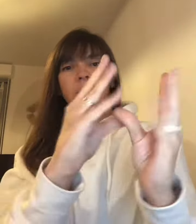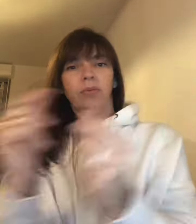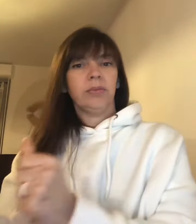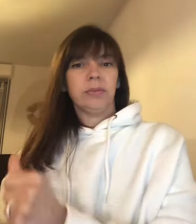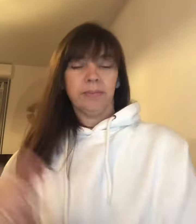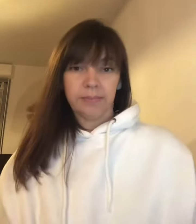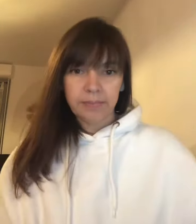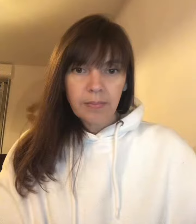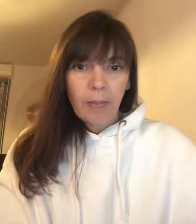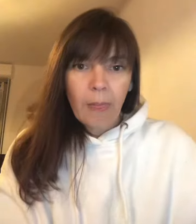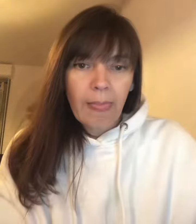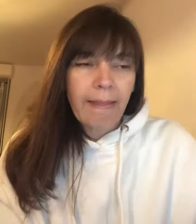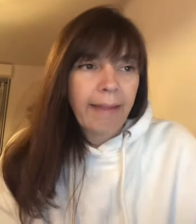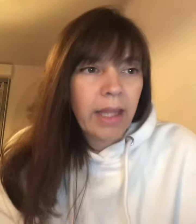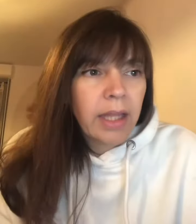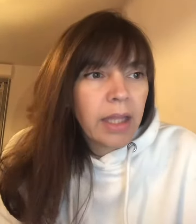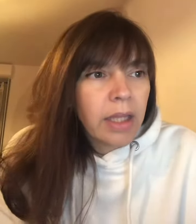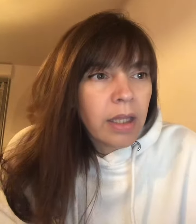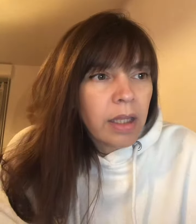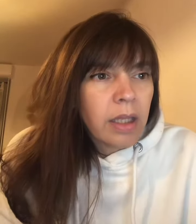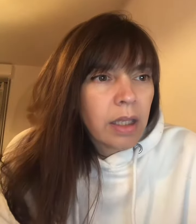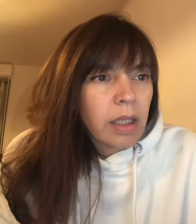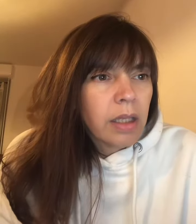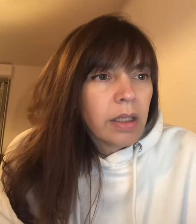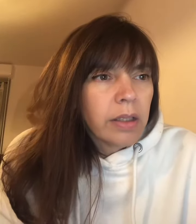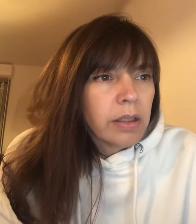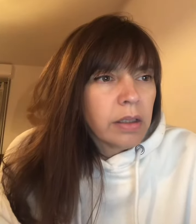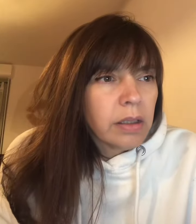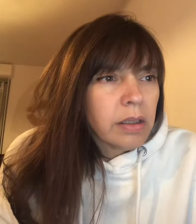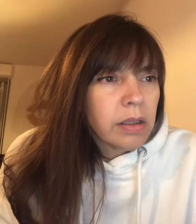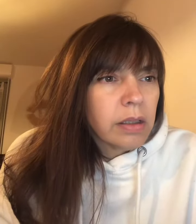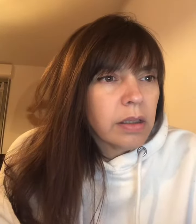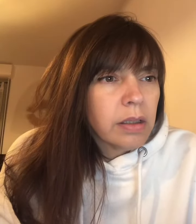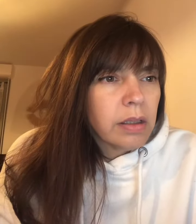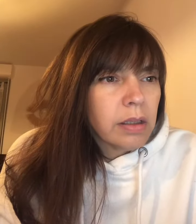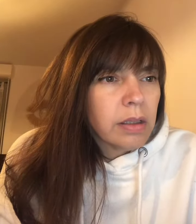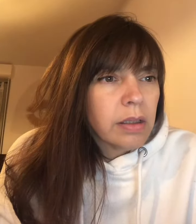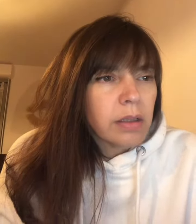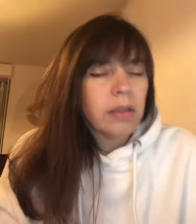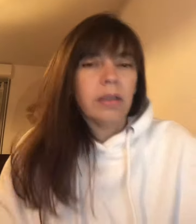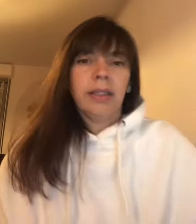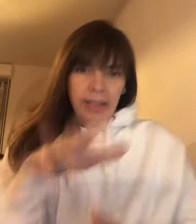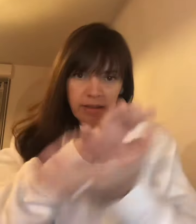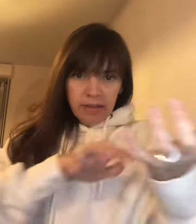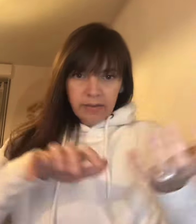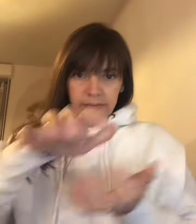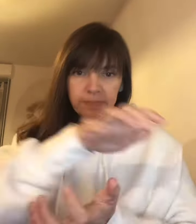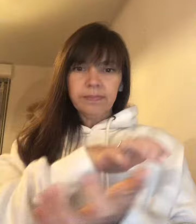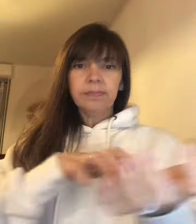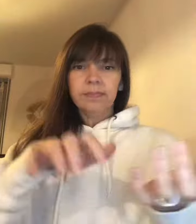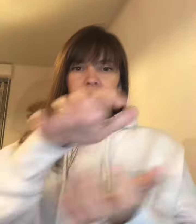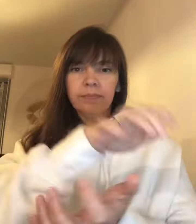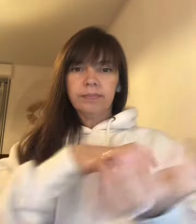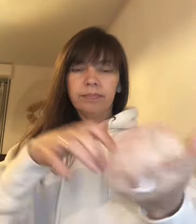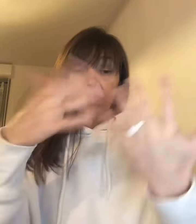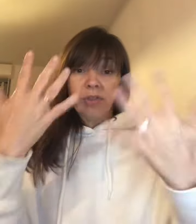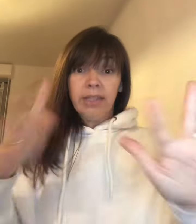crise fini